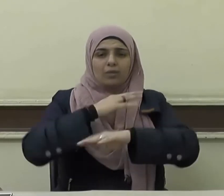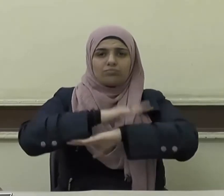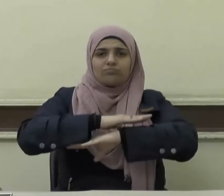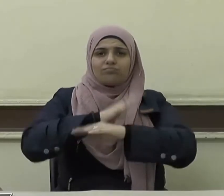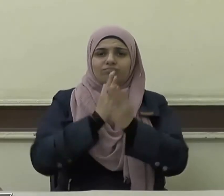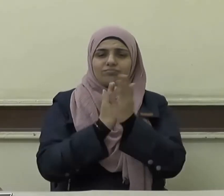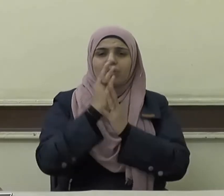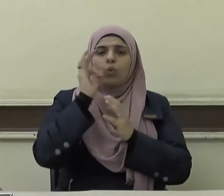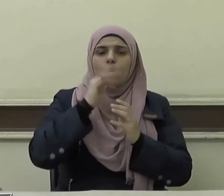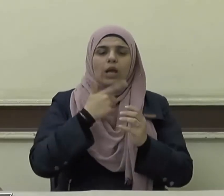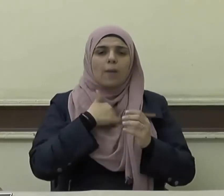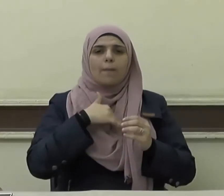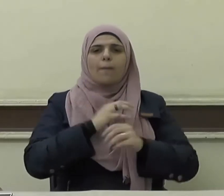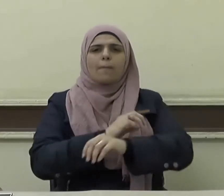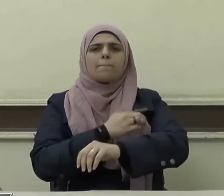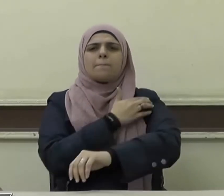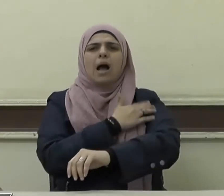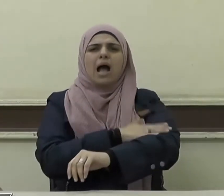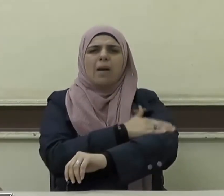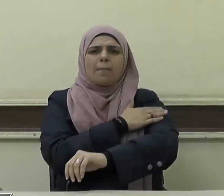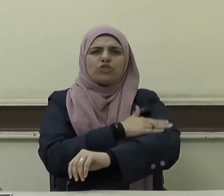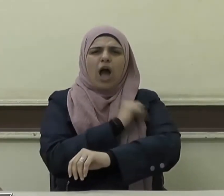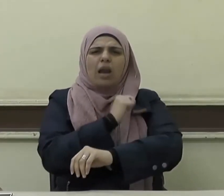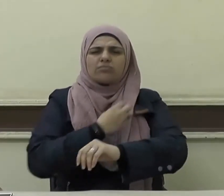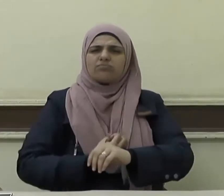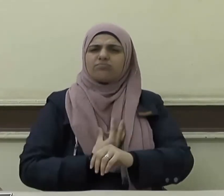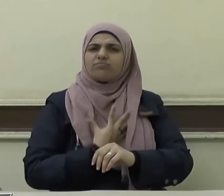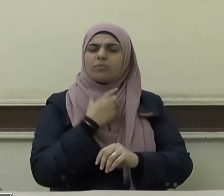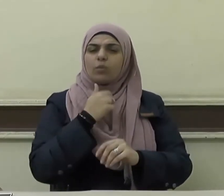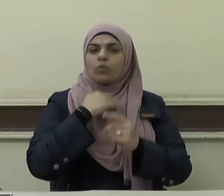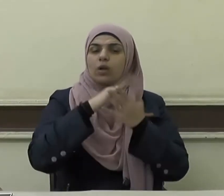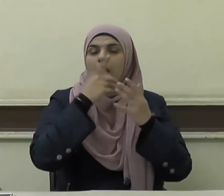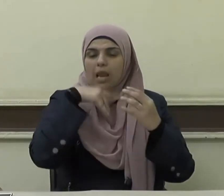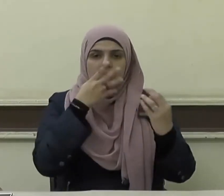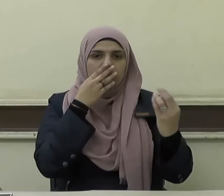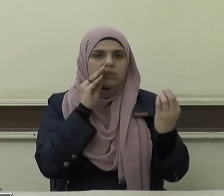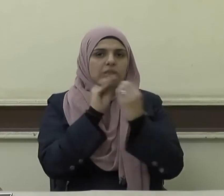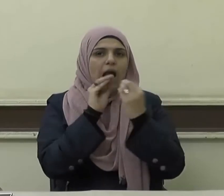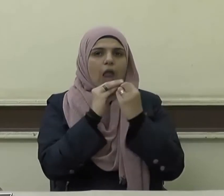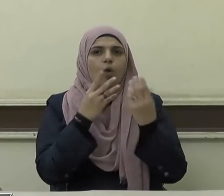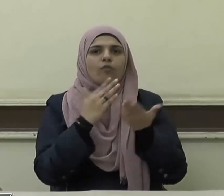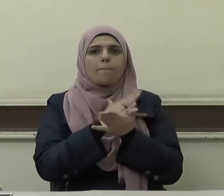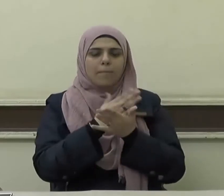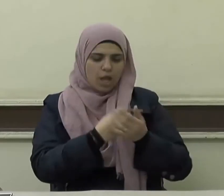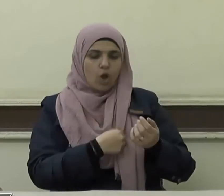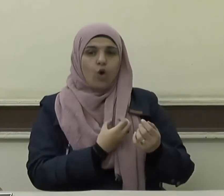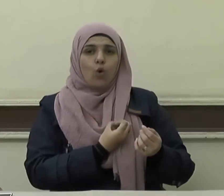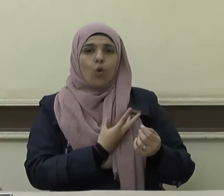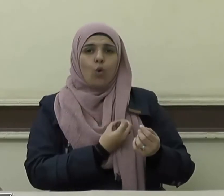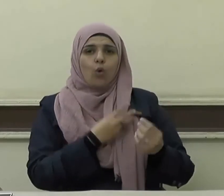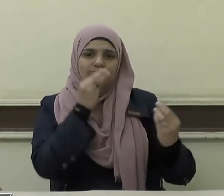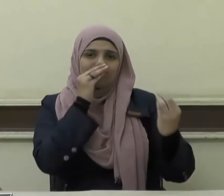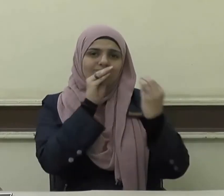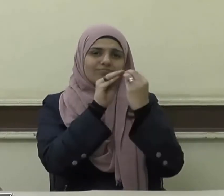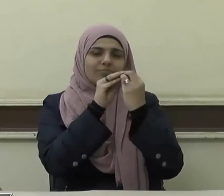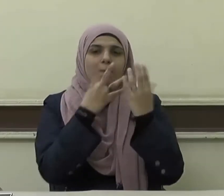ويرق المشاعر ويؤلف بين القلوب وفق